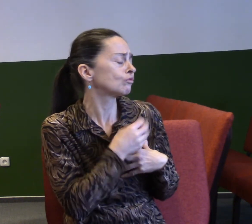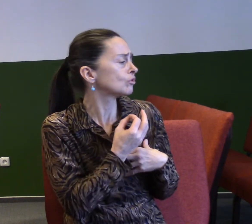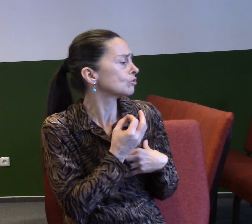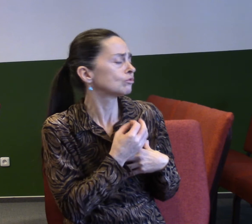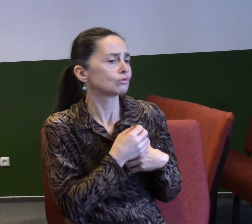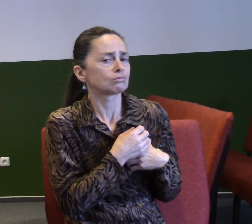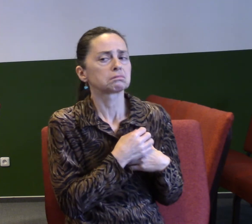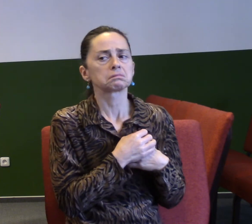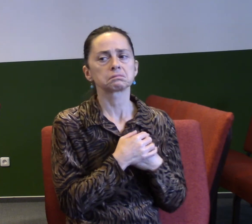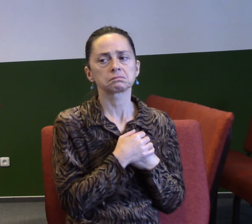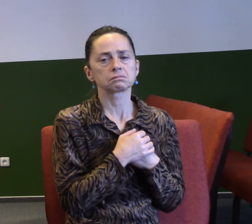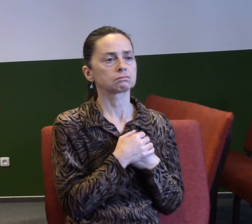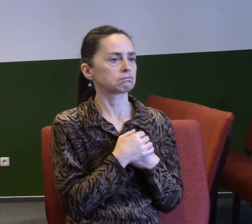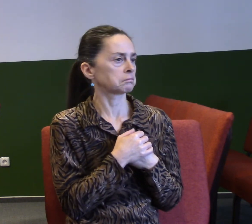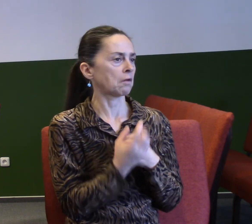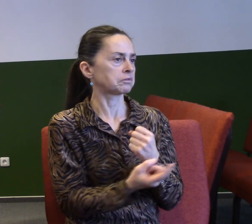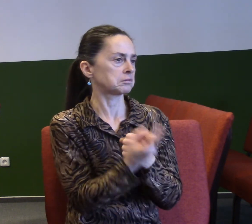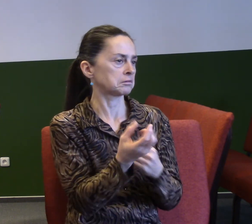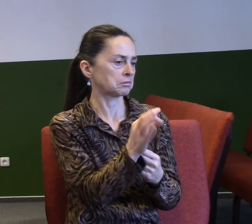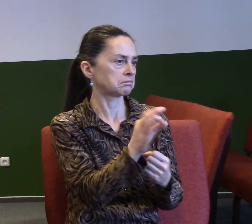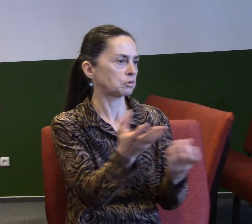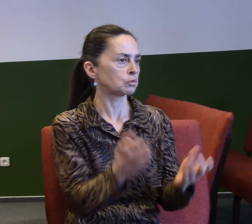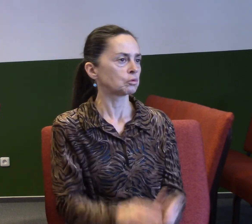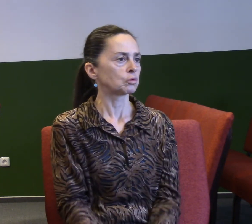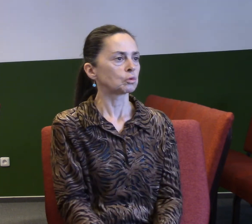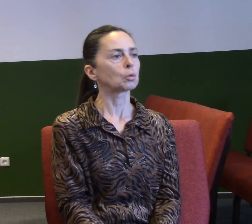to nikam nevede, protože... A pak mu dáme nějakou expertní radu,